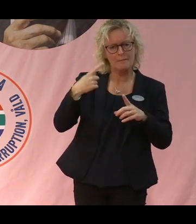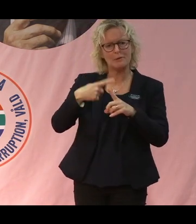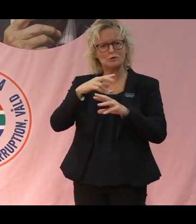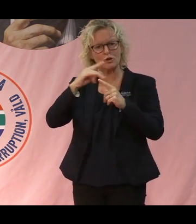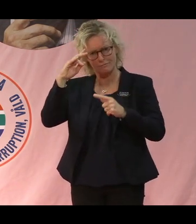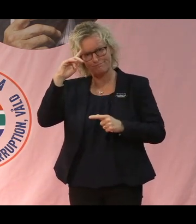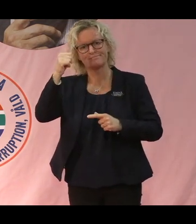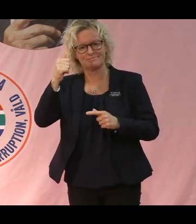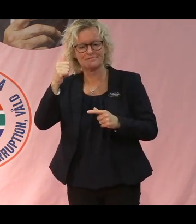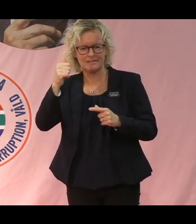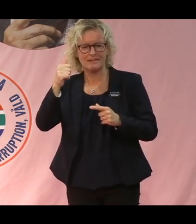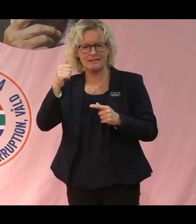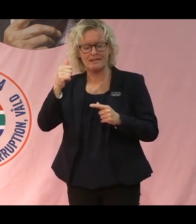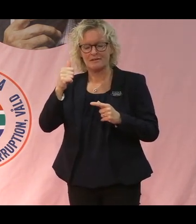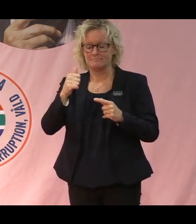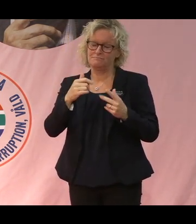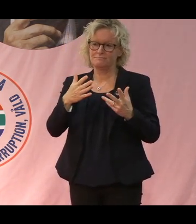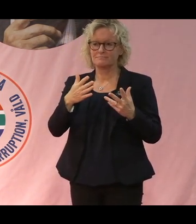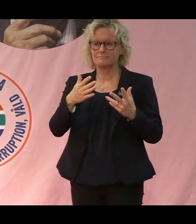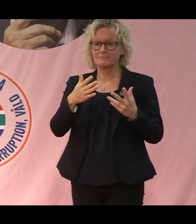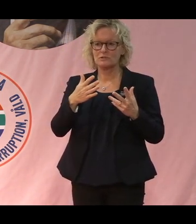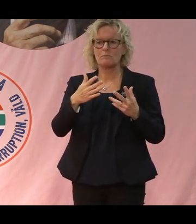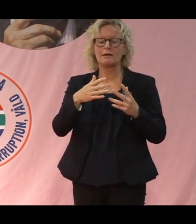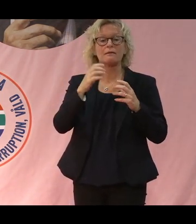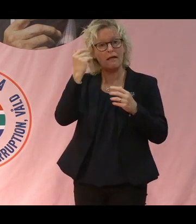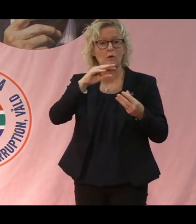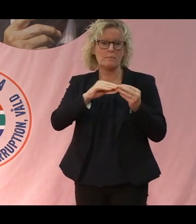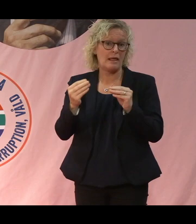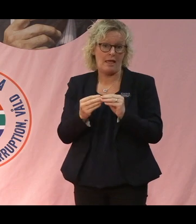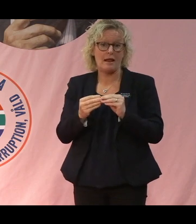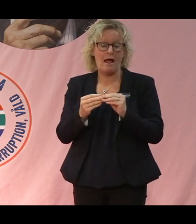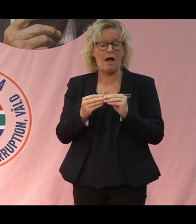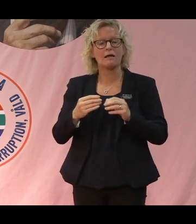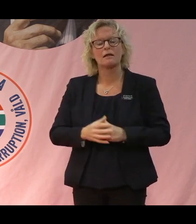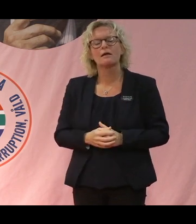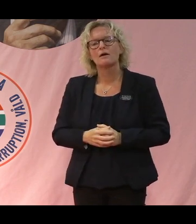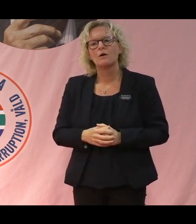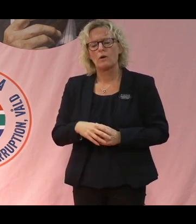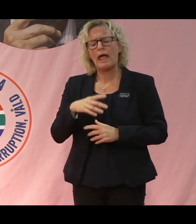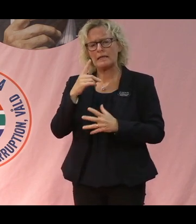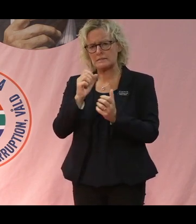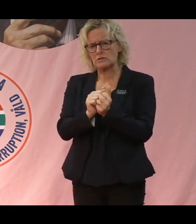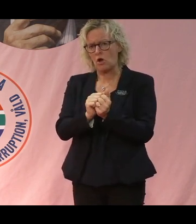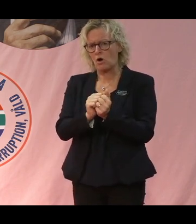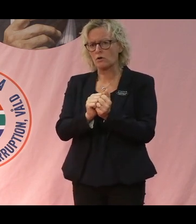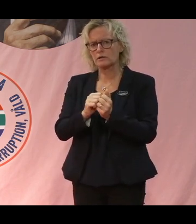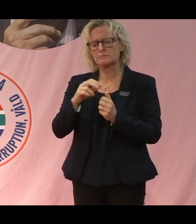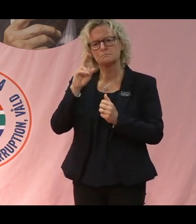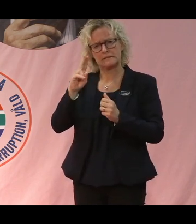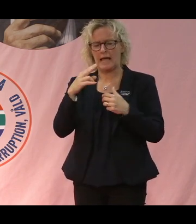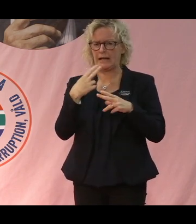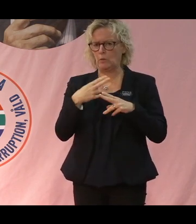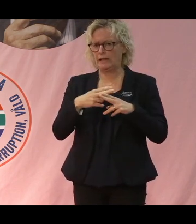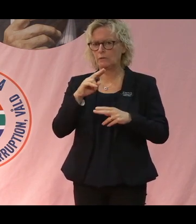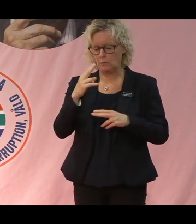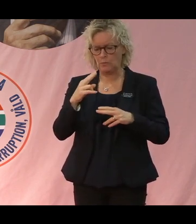utesluter inte det andra. Och någonting som är väldigt högt uppe på agendorna